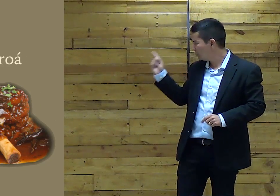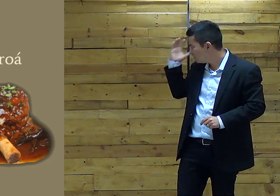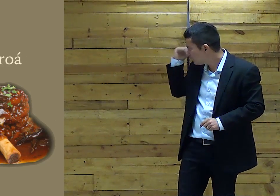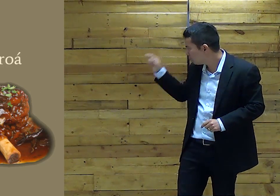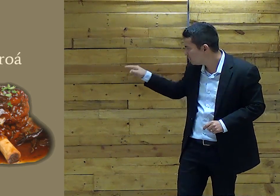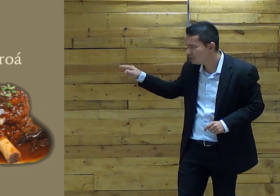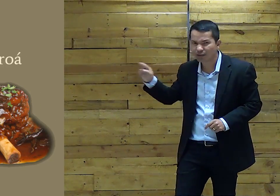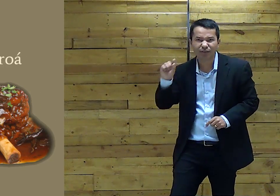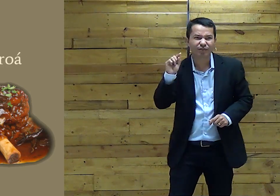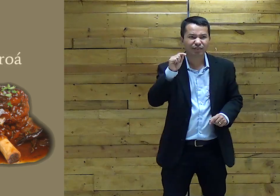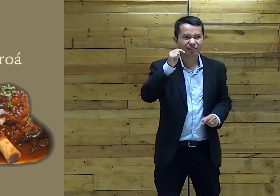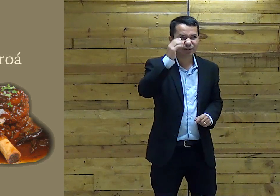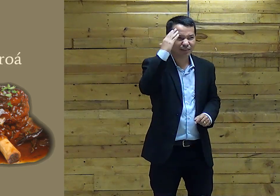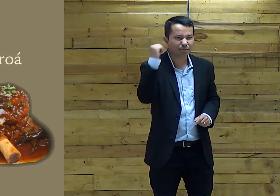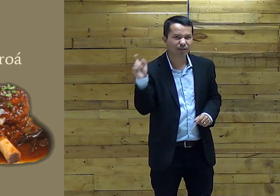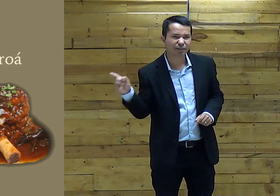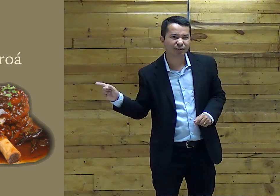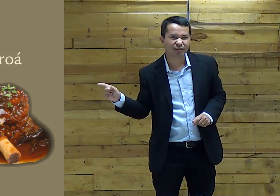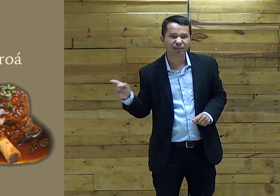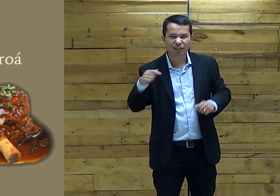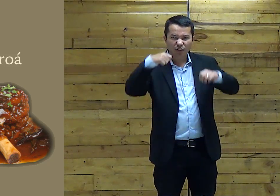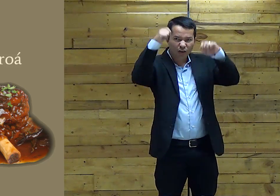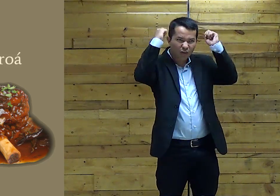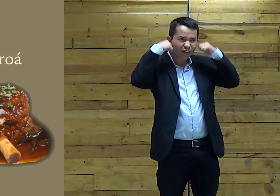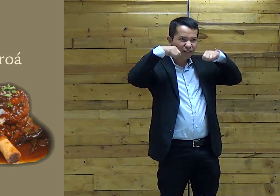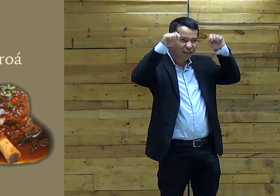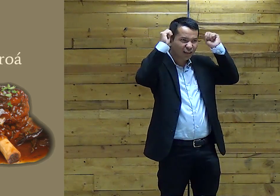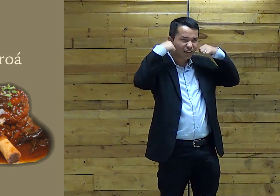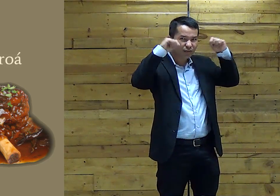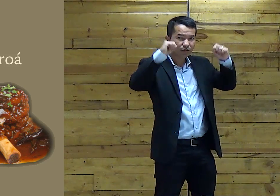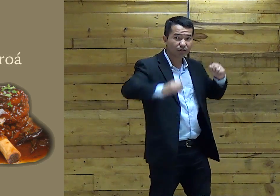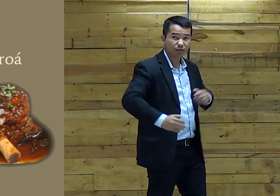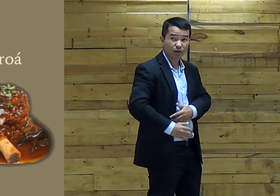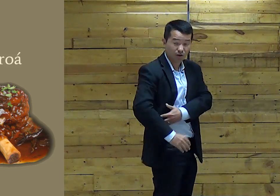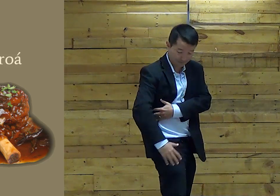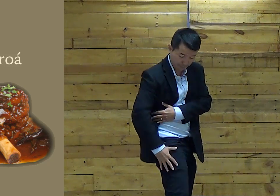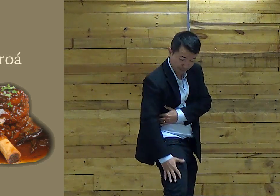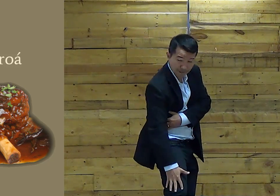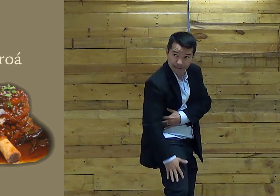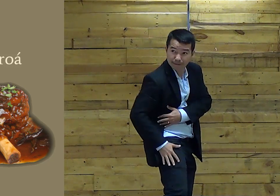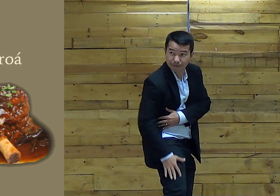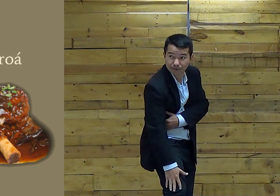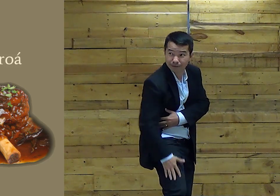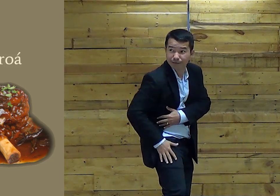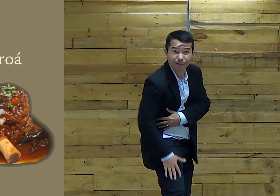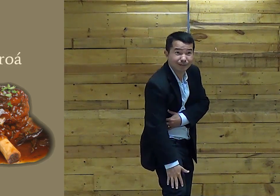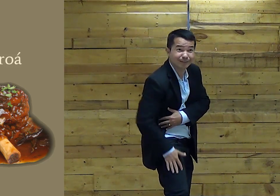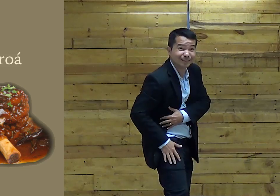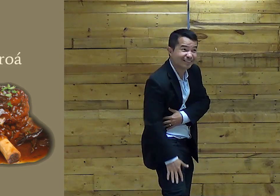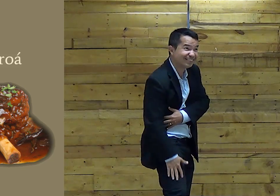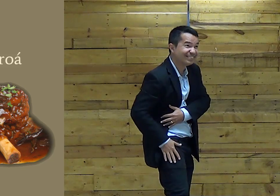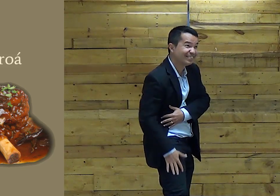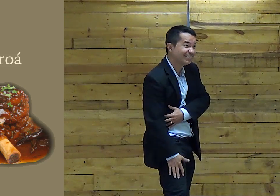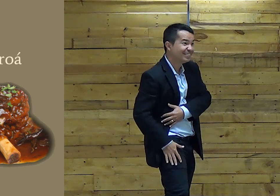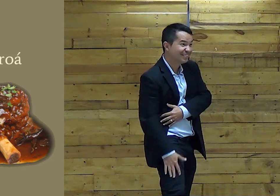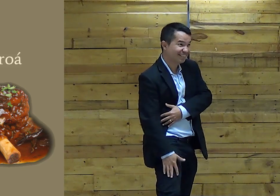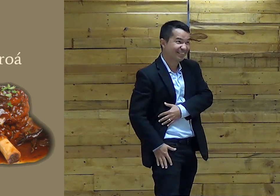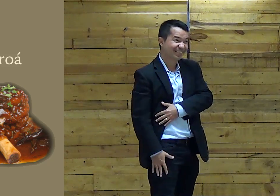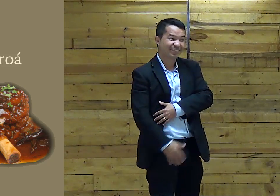Talvez É ruim De enxergar Ali direito Consegue enxergar Bem? É uma Coxa